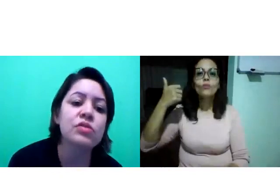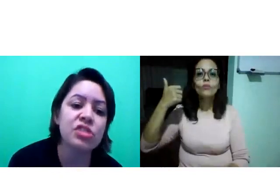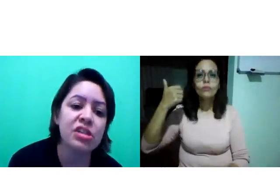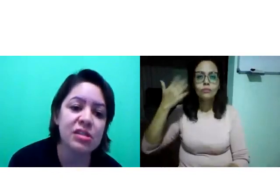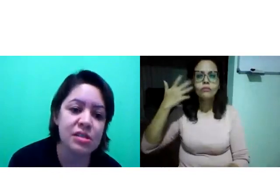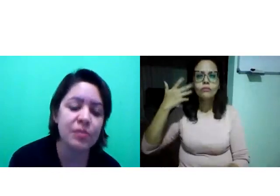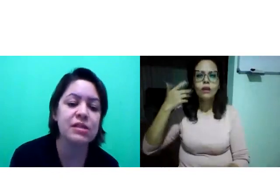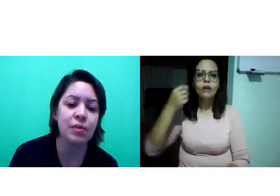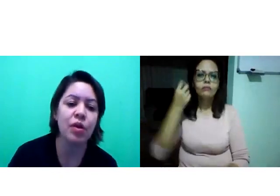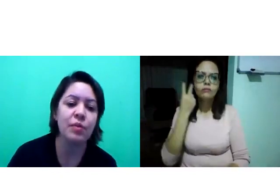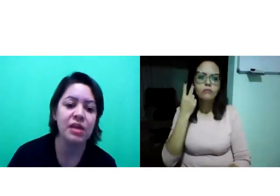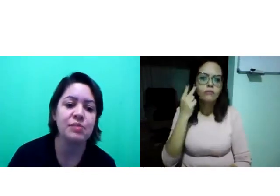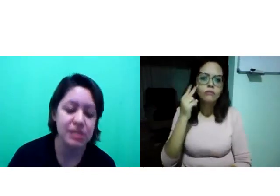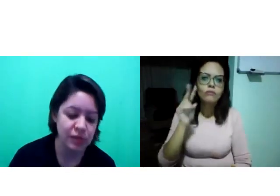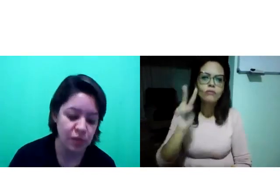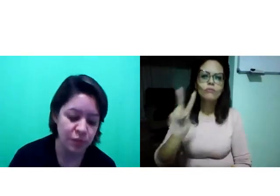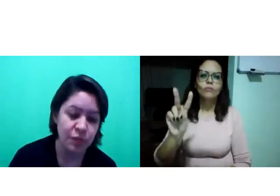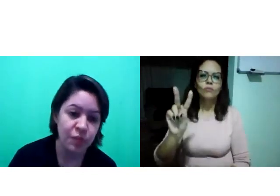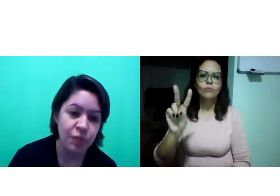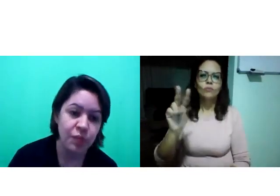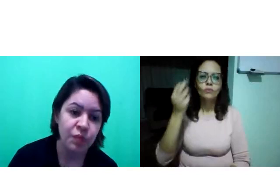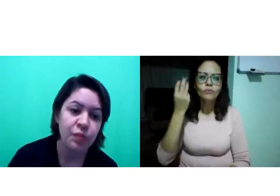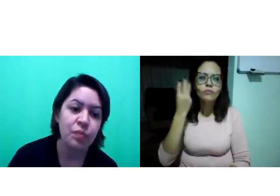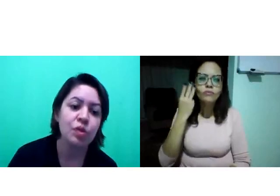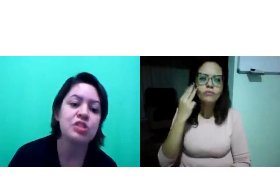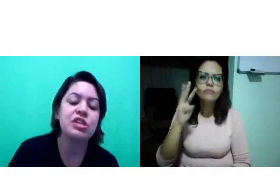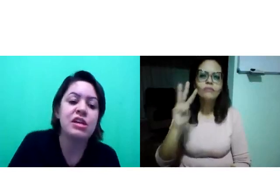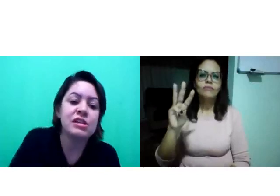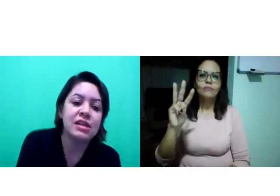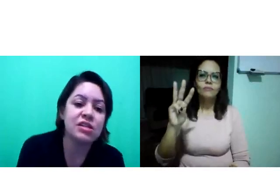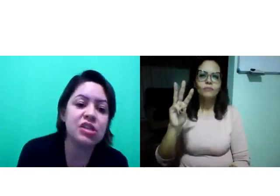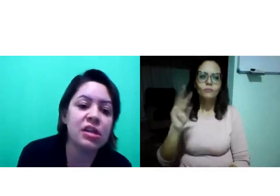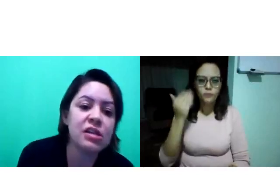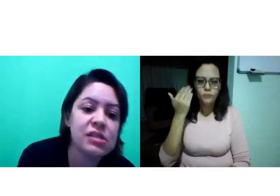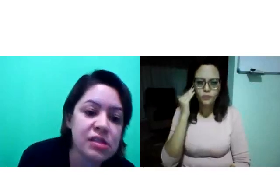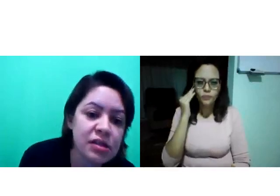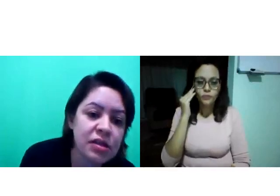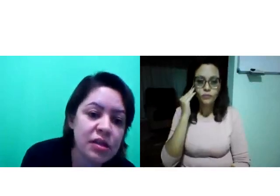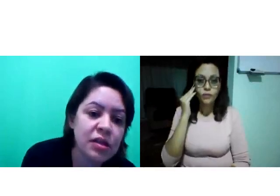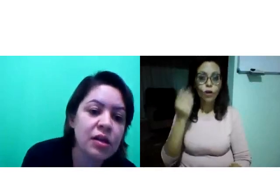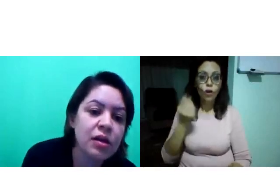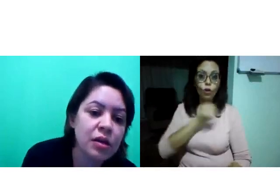Quantos dias? Percebam a minha expressão. Dois dias, três dias.